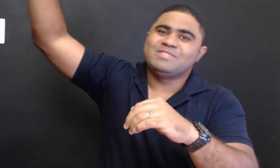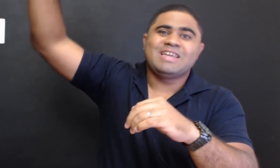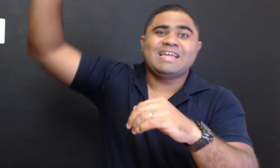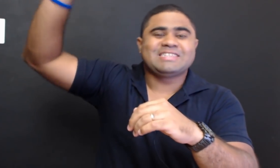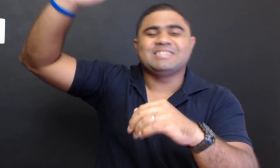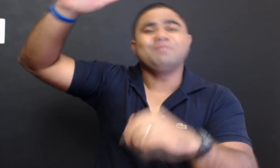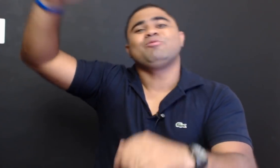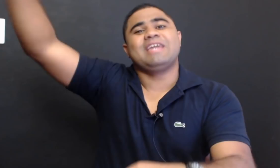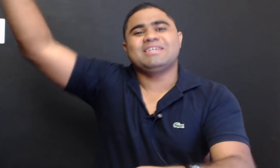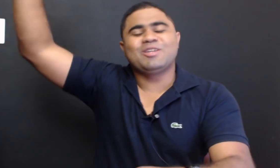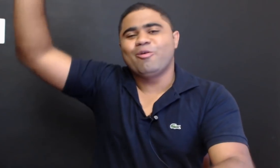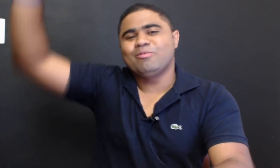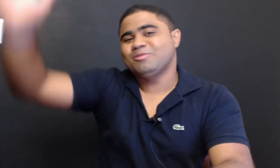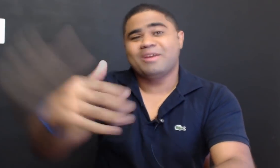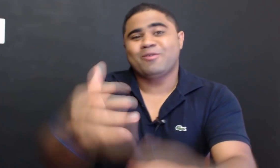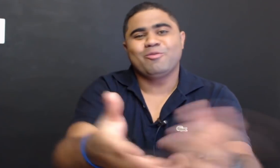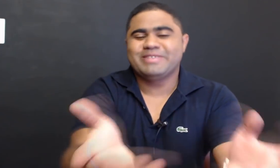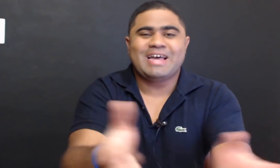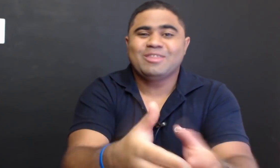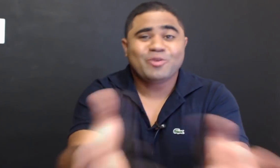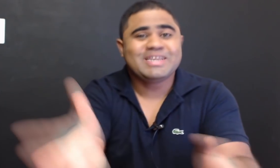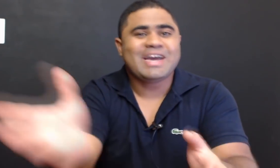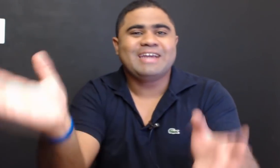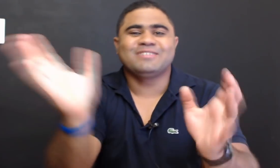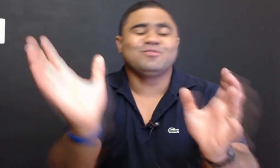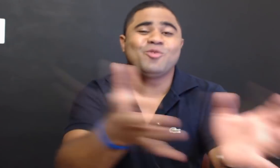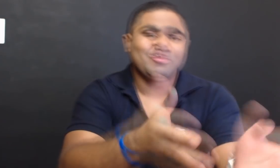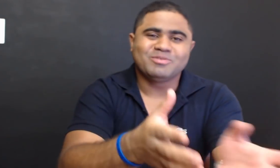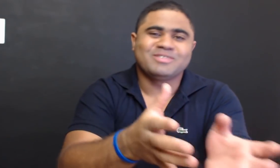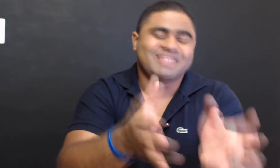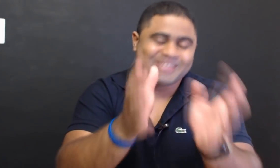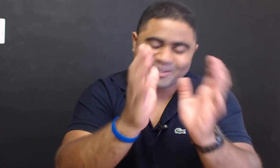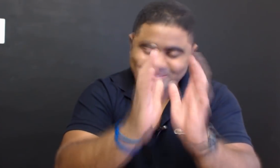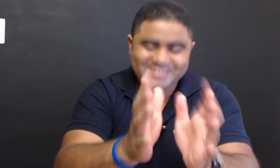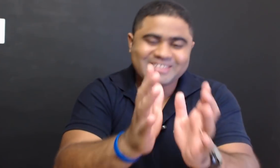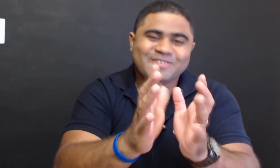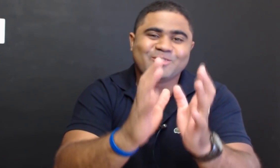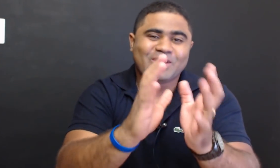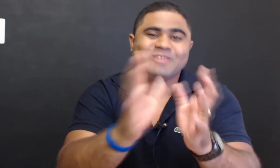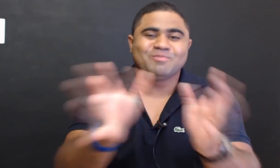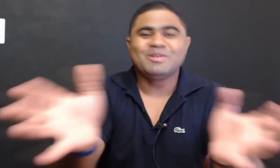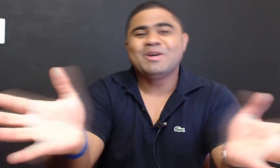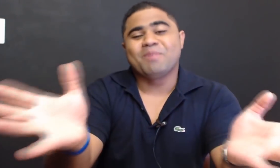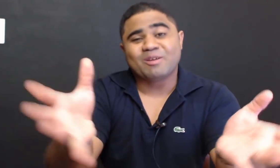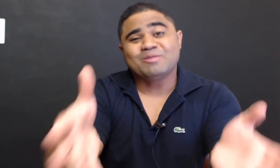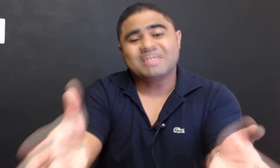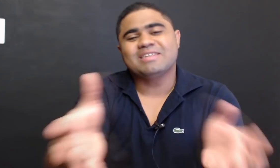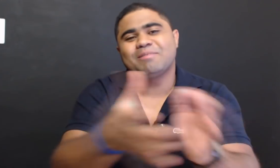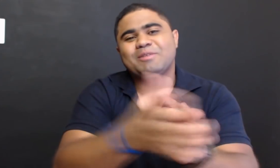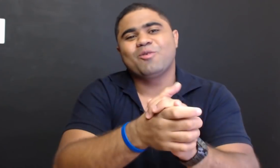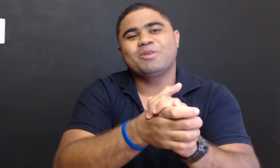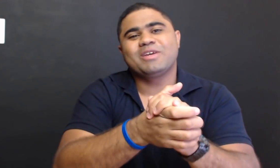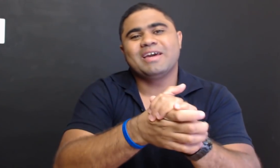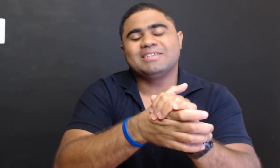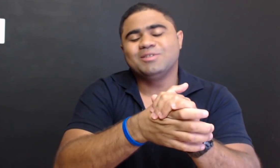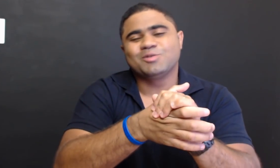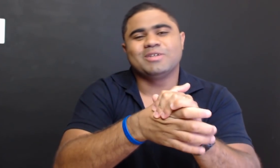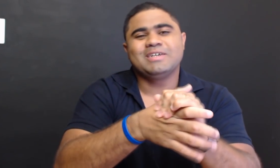sei lá, 5, 10 quilômetros, para economizar 2 reais do ônibus, então, assim, eu estou falando, porque eu sei exatamente como que é isso, né,